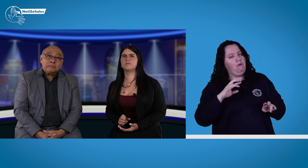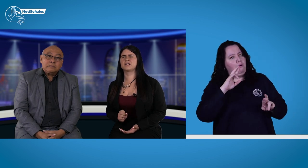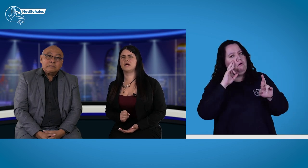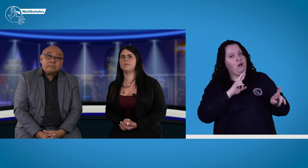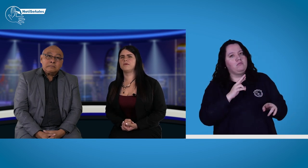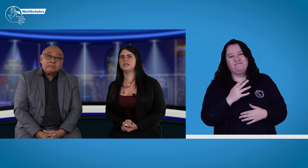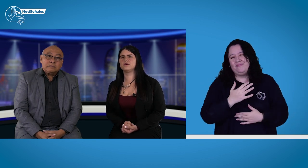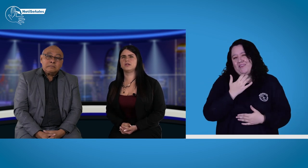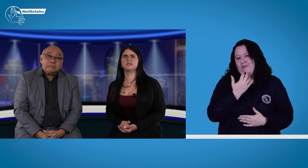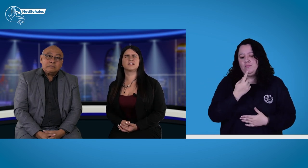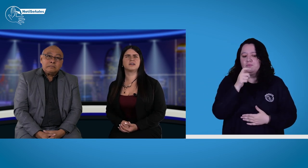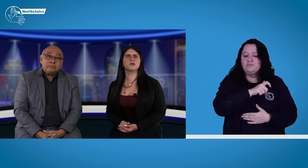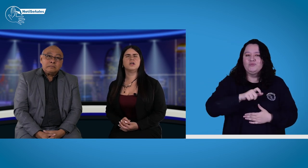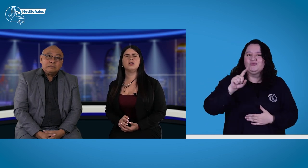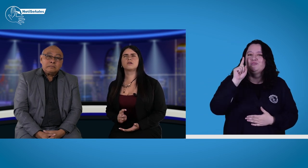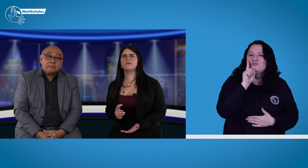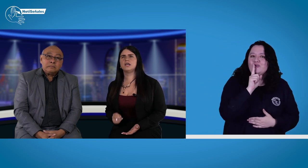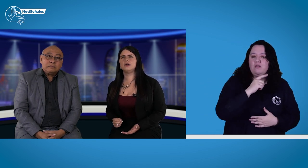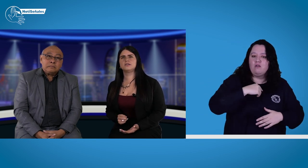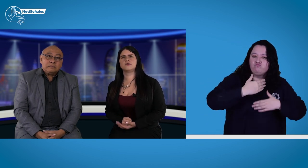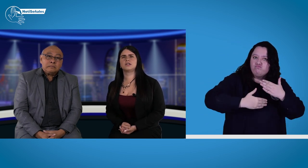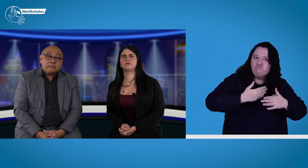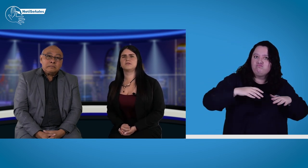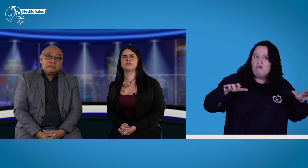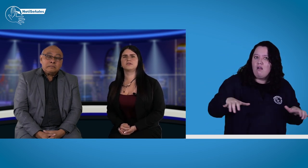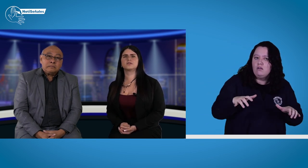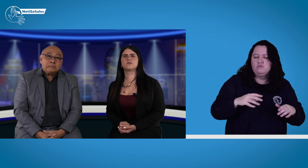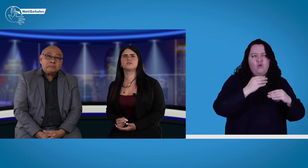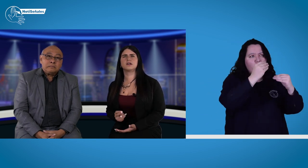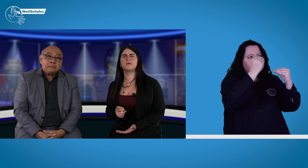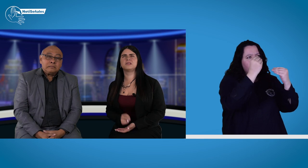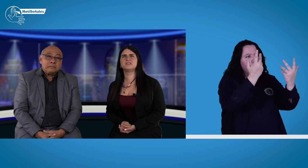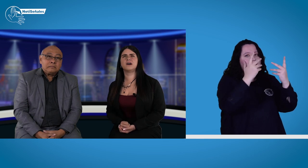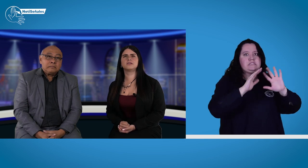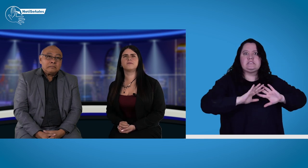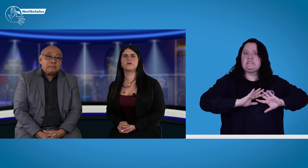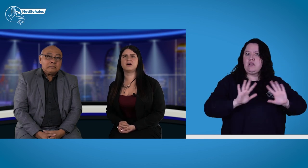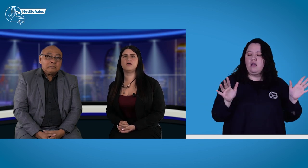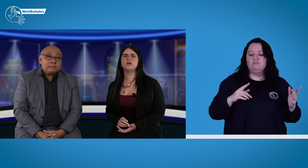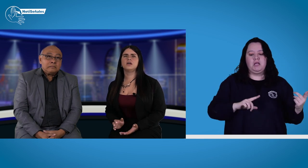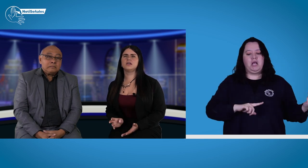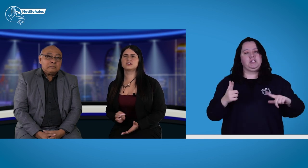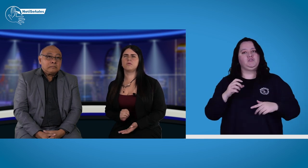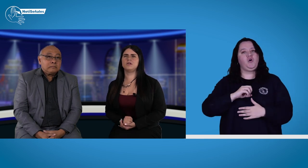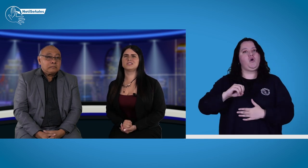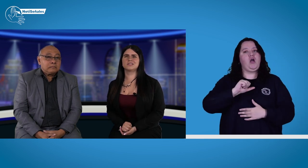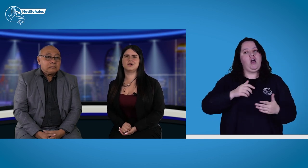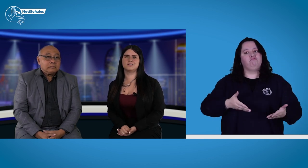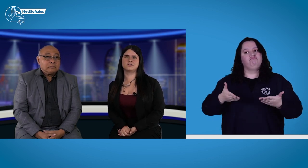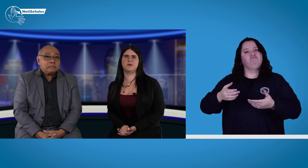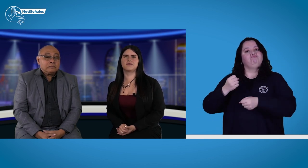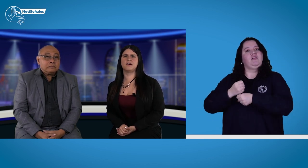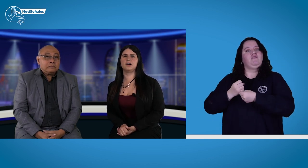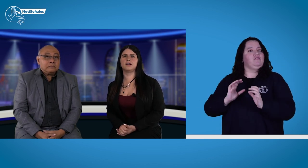como parte de la población. En este caso, lo que vienen haciendo las personas solo es como sean capacitados, sean formadas y estamos listos y listos para trabajar.